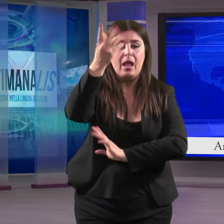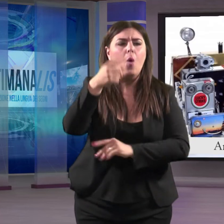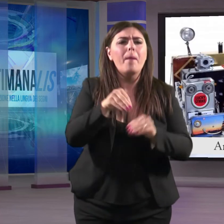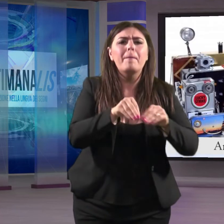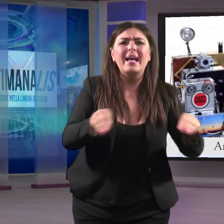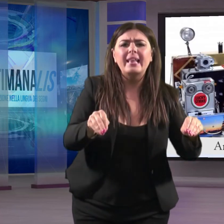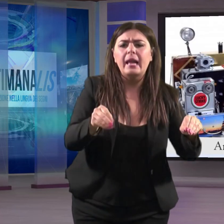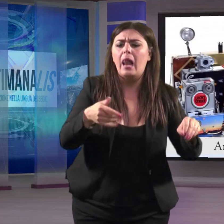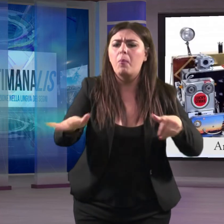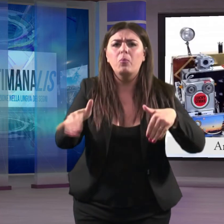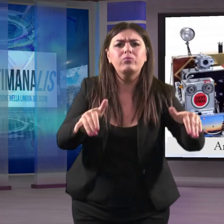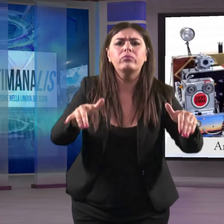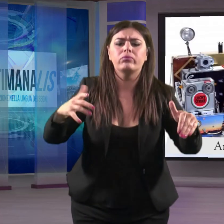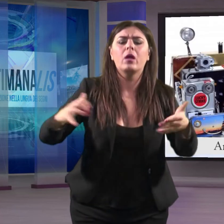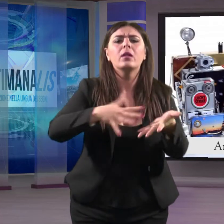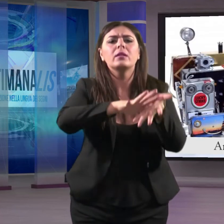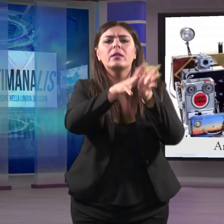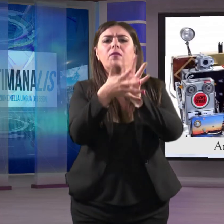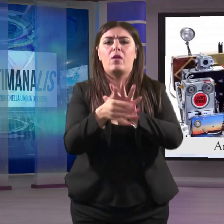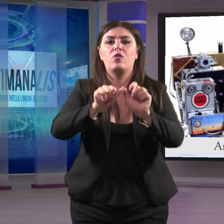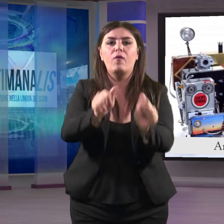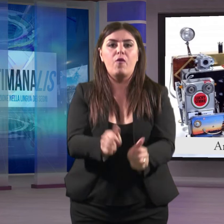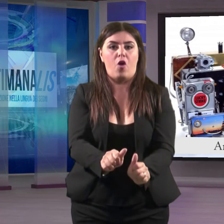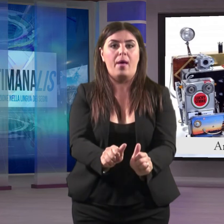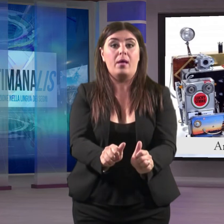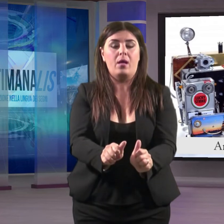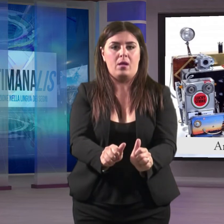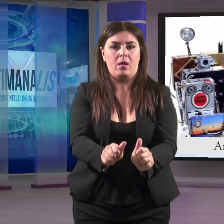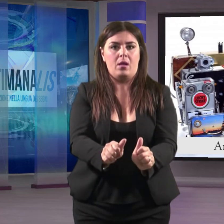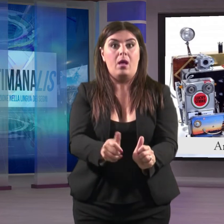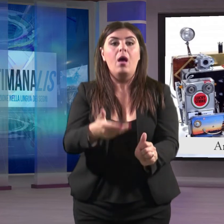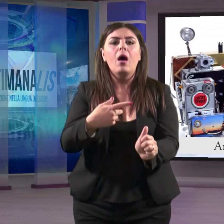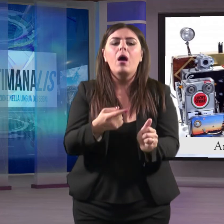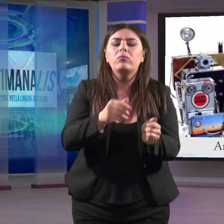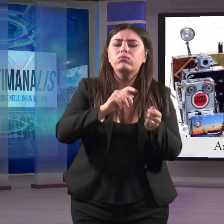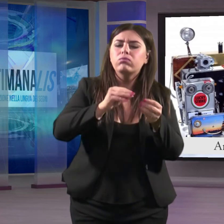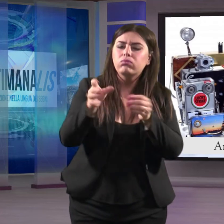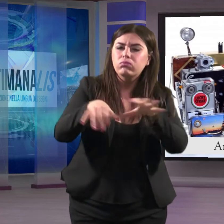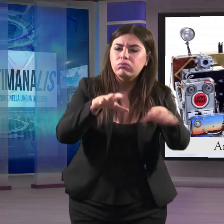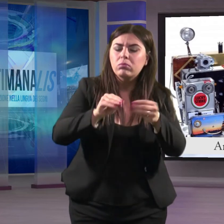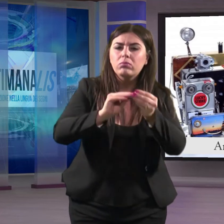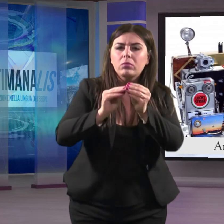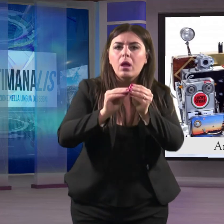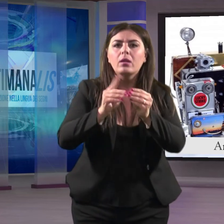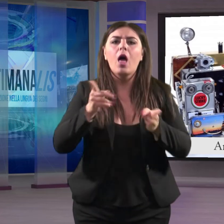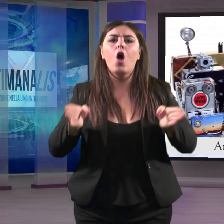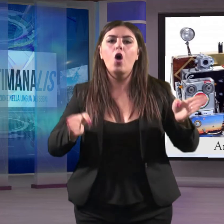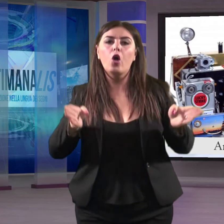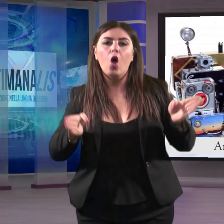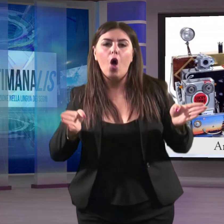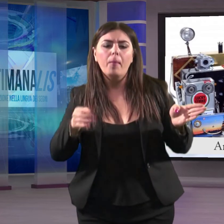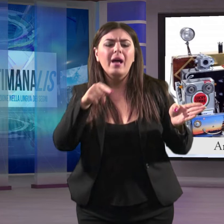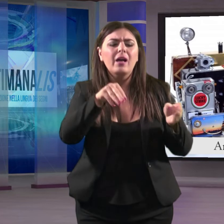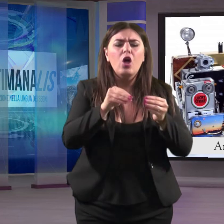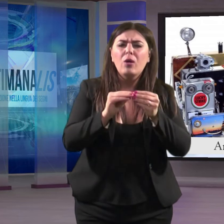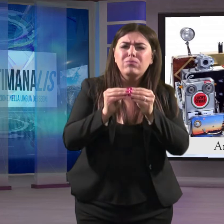materiali di scarto che prendono forma. Ne vengono fuori incredibili robot, creature assemblate con